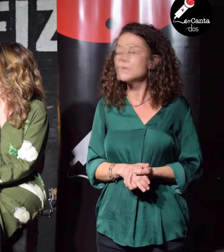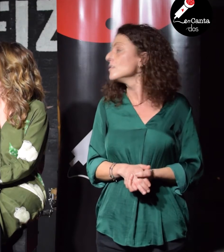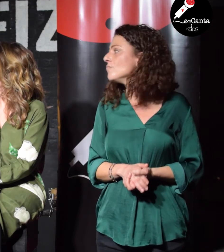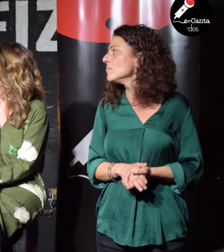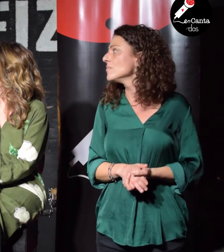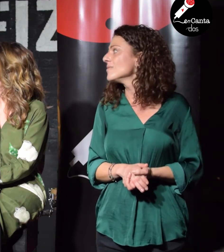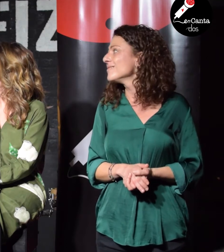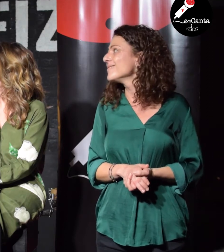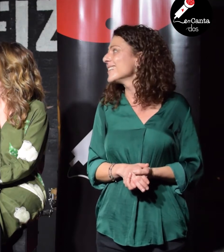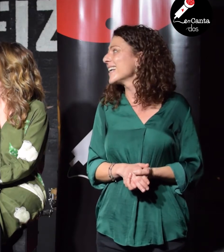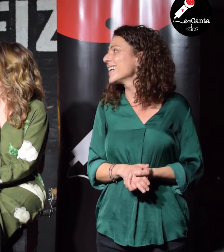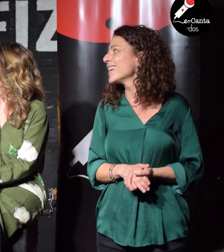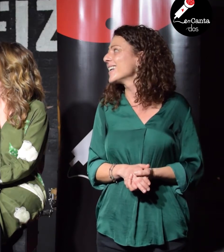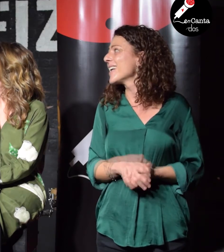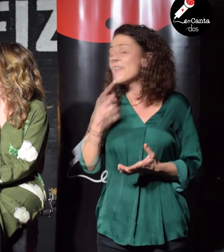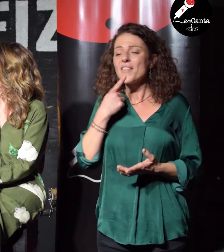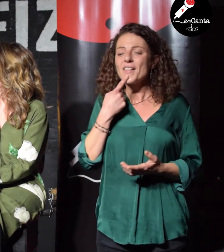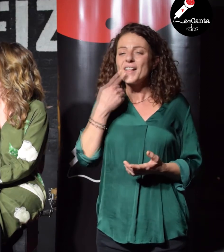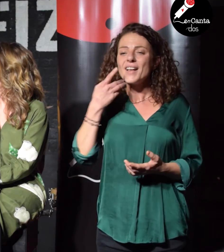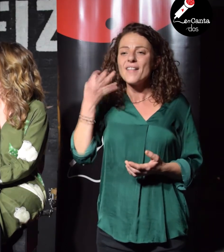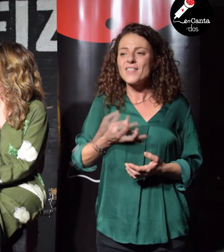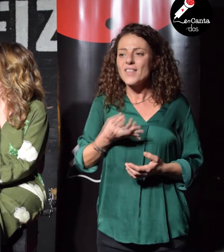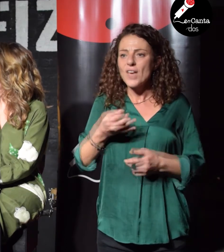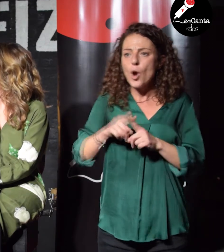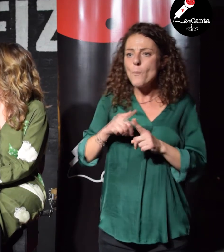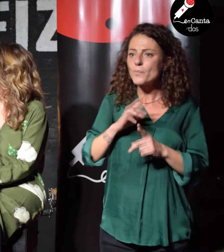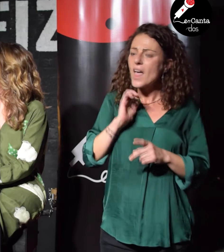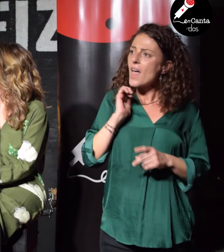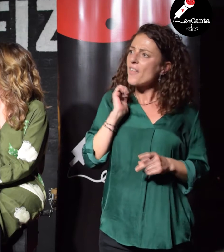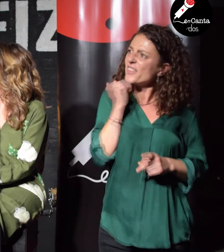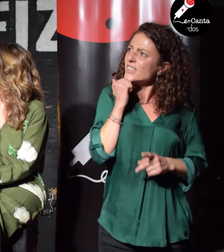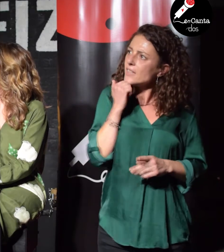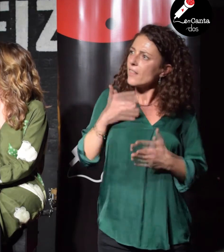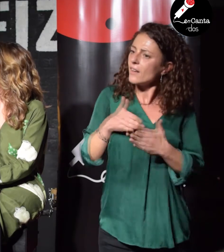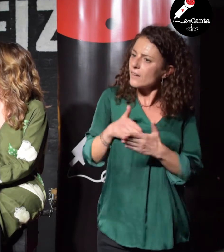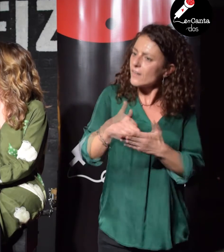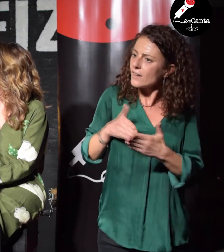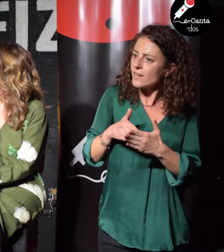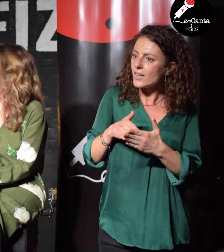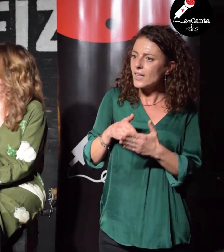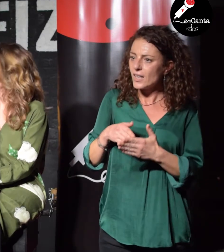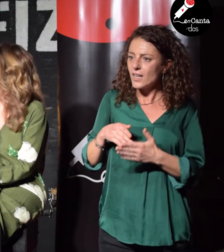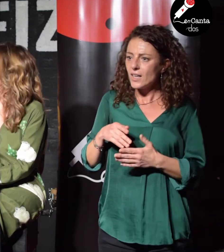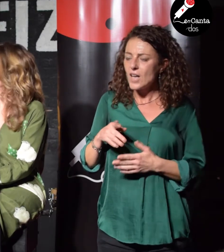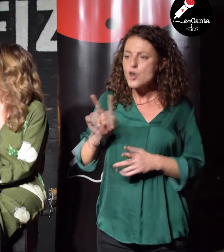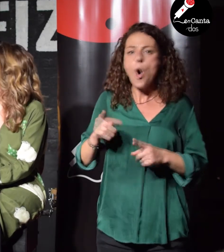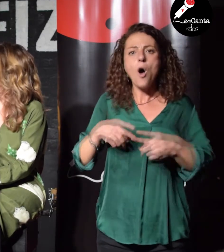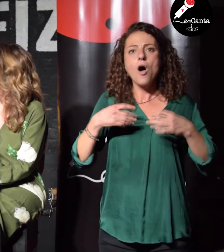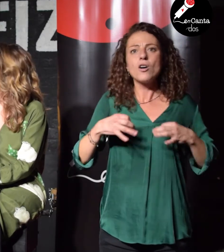dissident o no normativa, en aquest cas no complir tot el que s